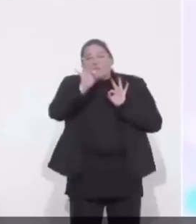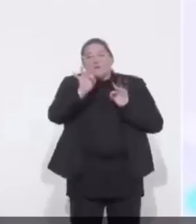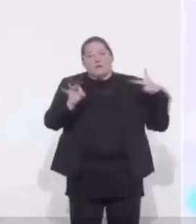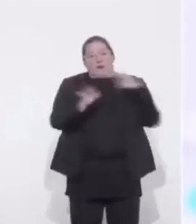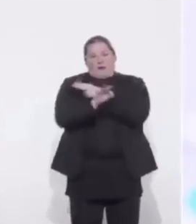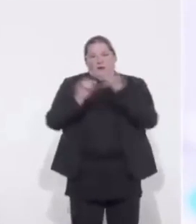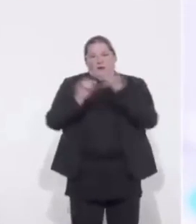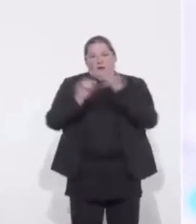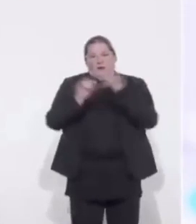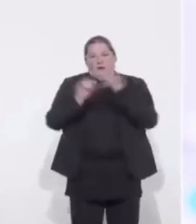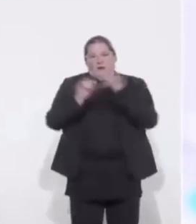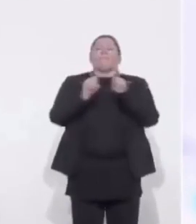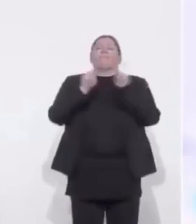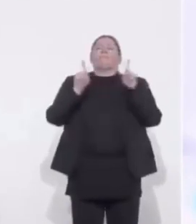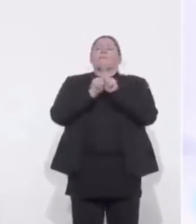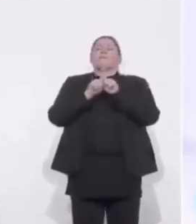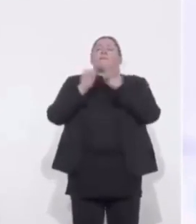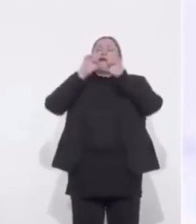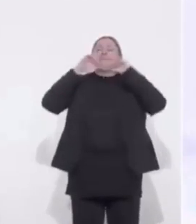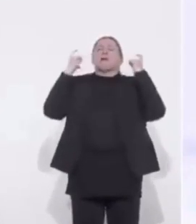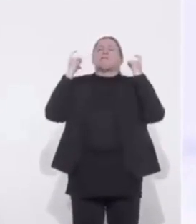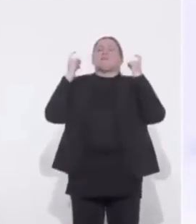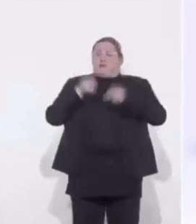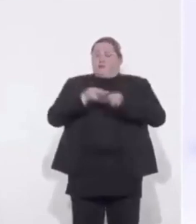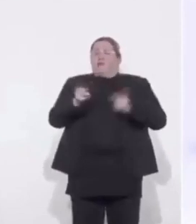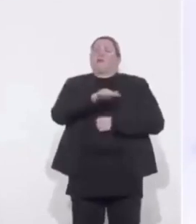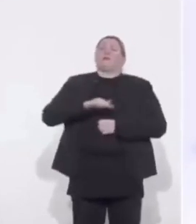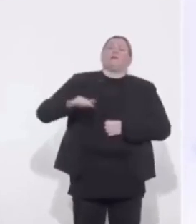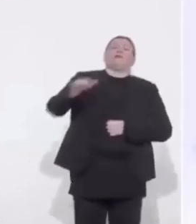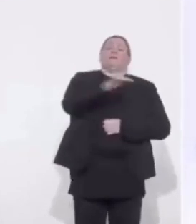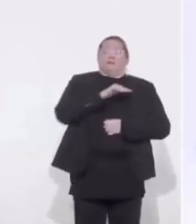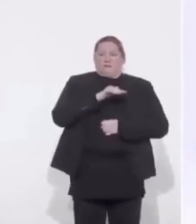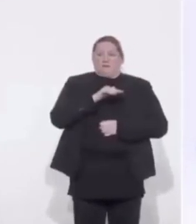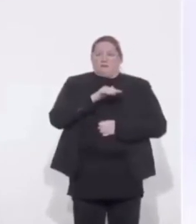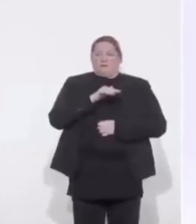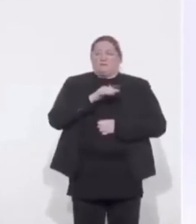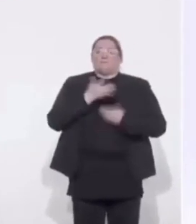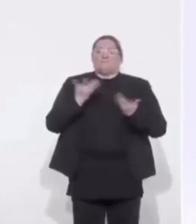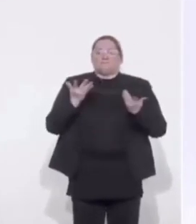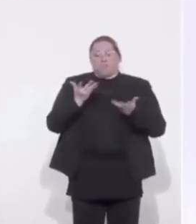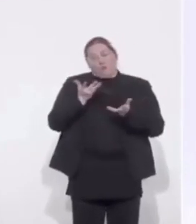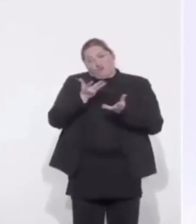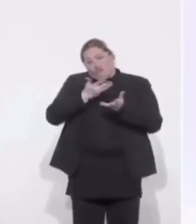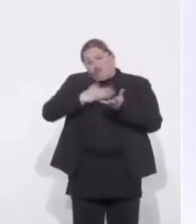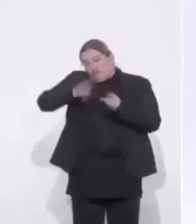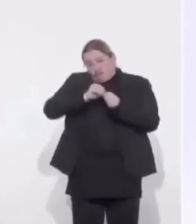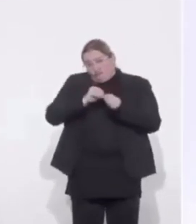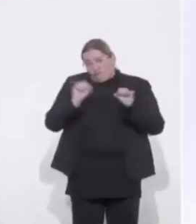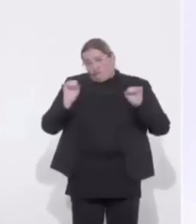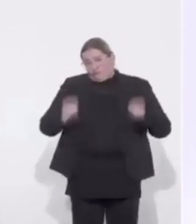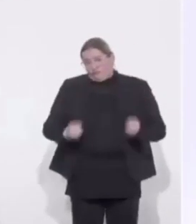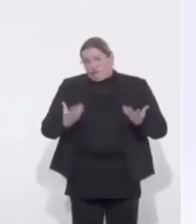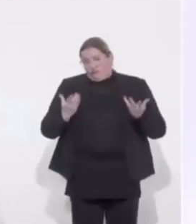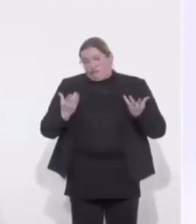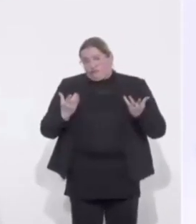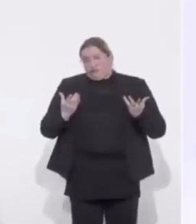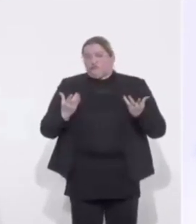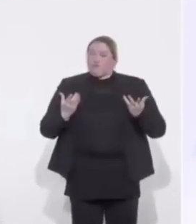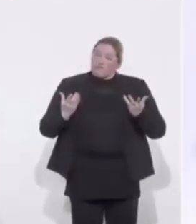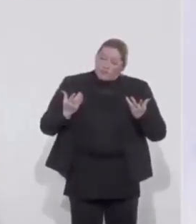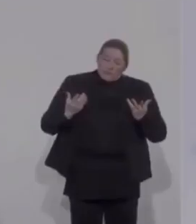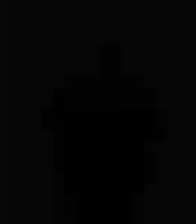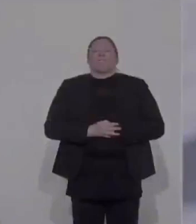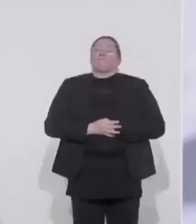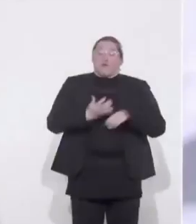Le masque grand public que nous encourageons fortement, c'est un complément. C'est un complément bon respect des